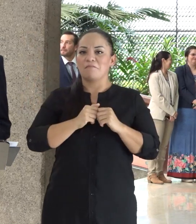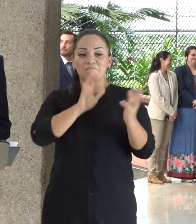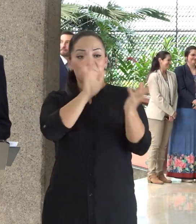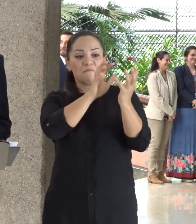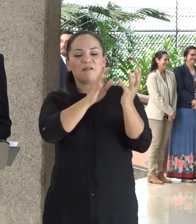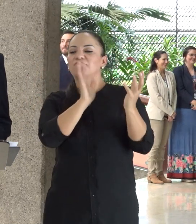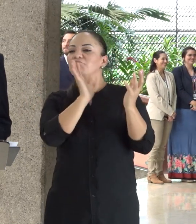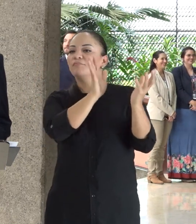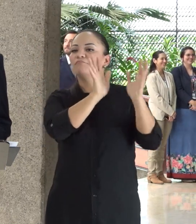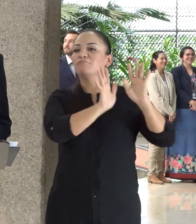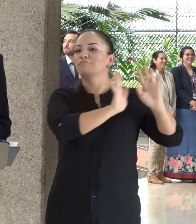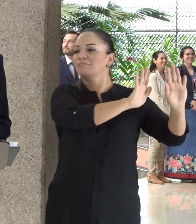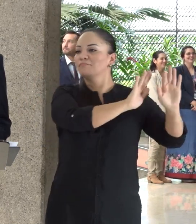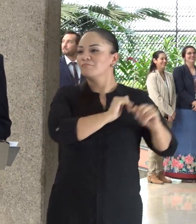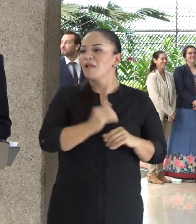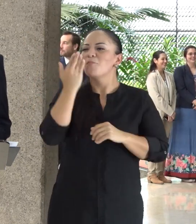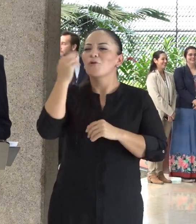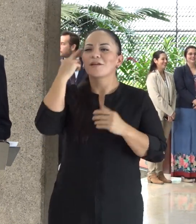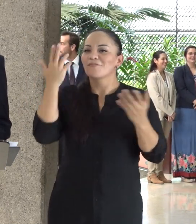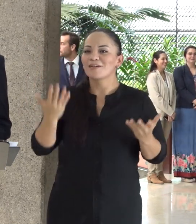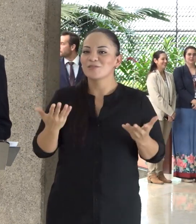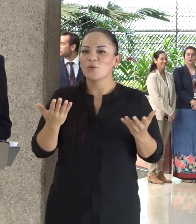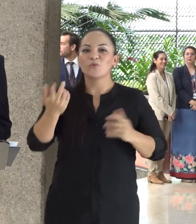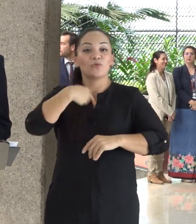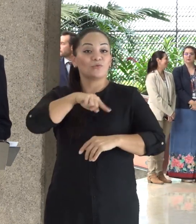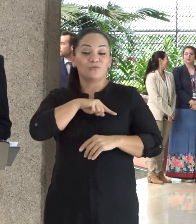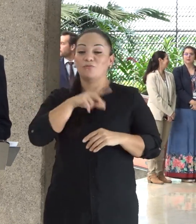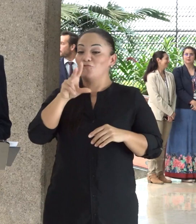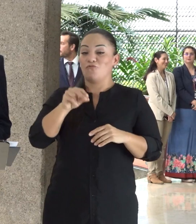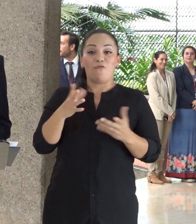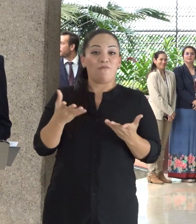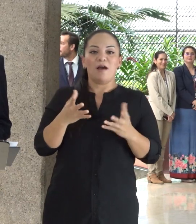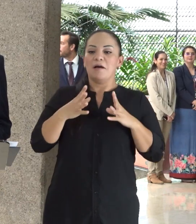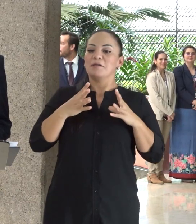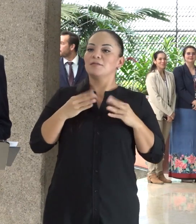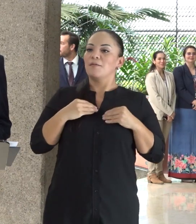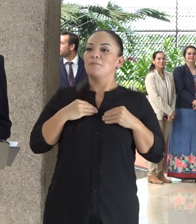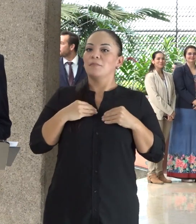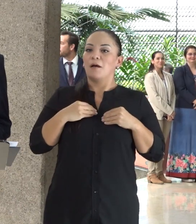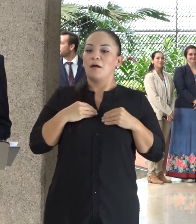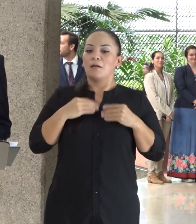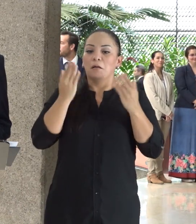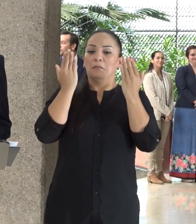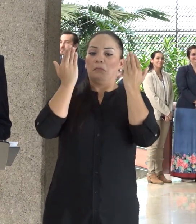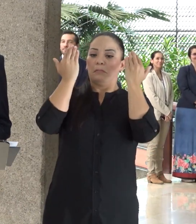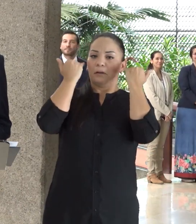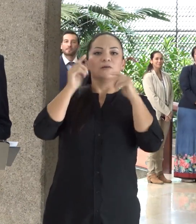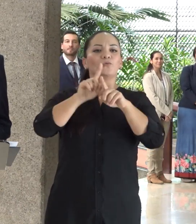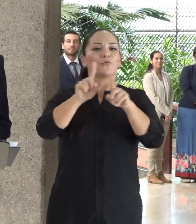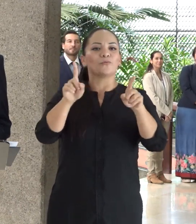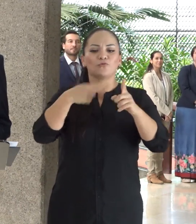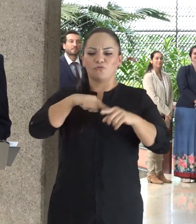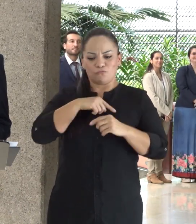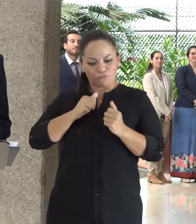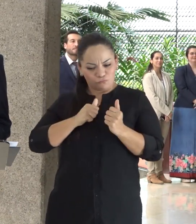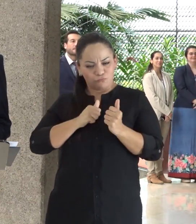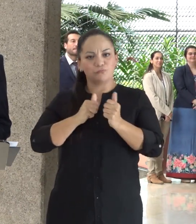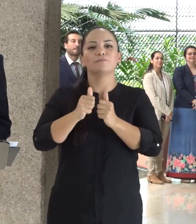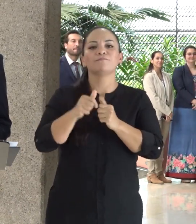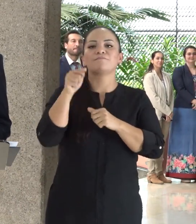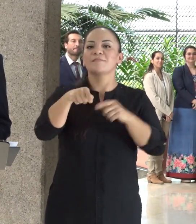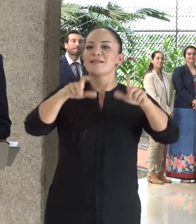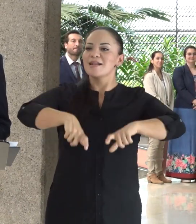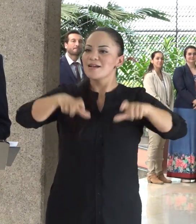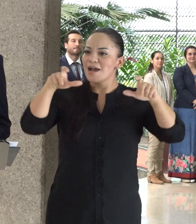mediocridad, porque no les vamos a ceder ni un centímetro de nuestra cancha a